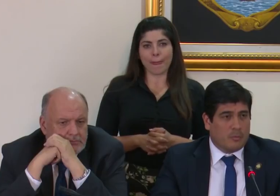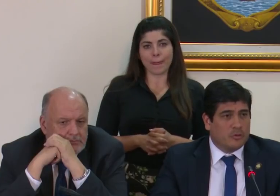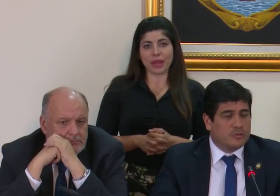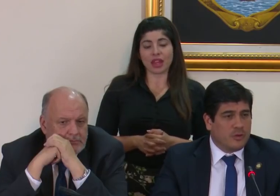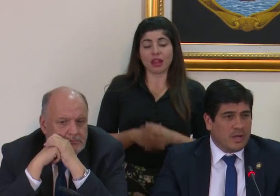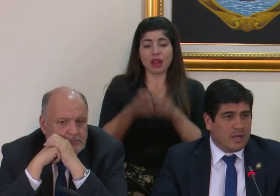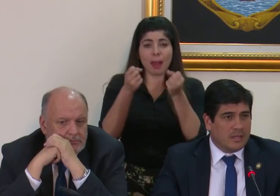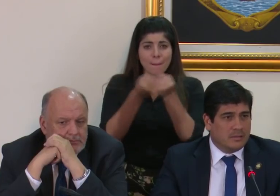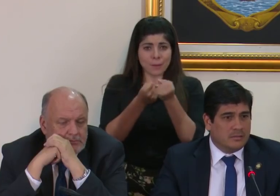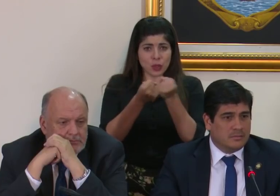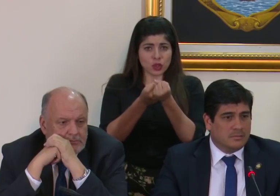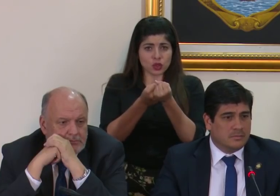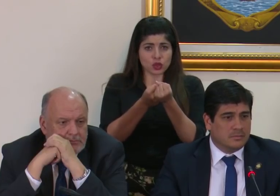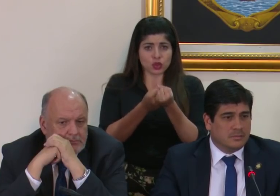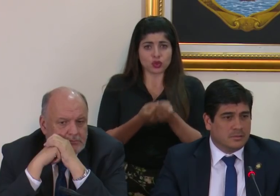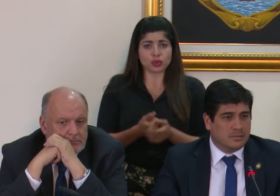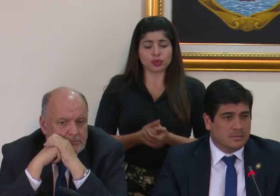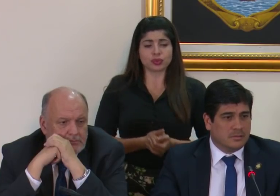el apoyo a